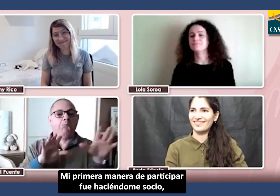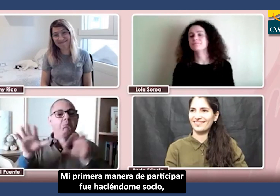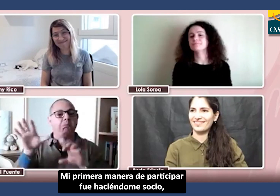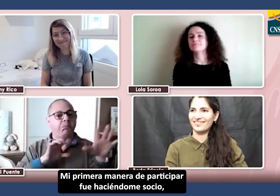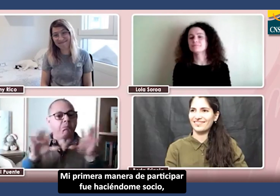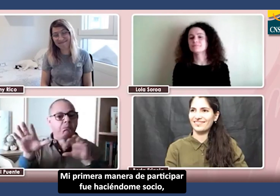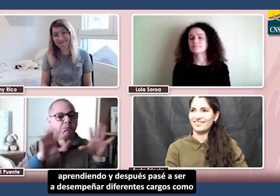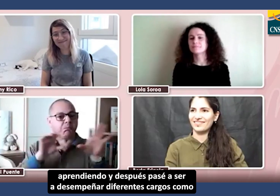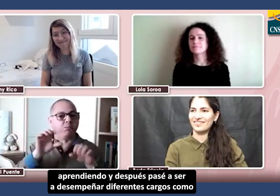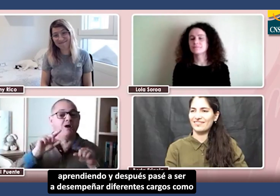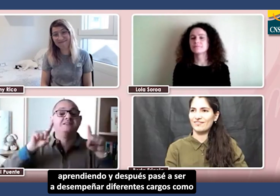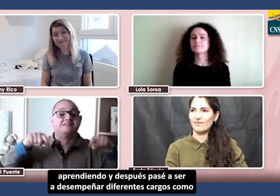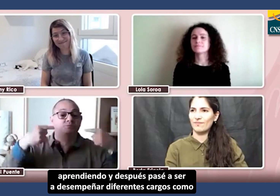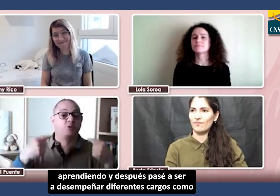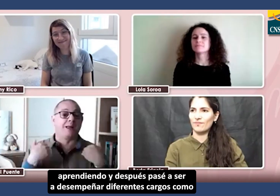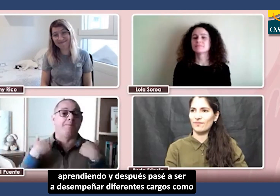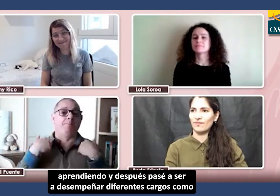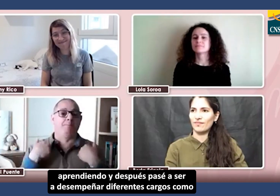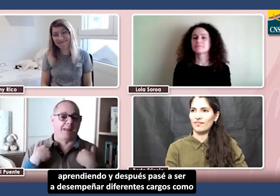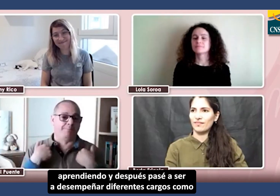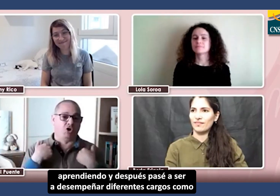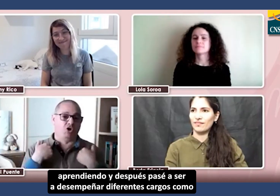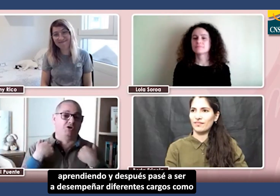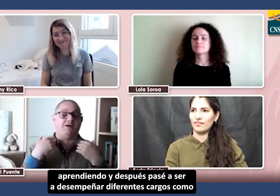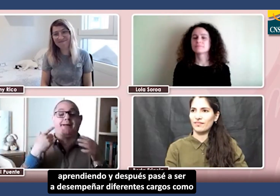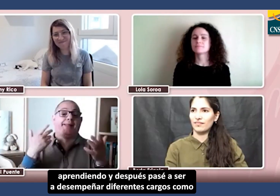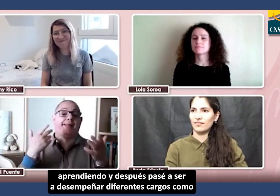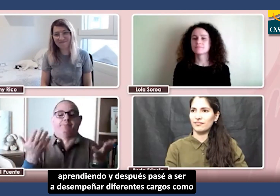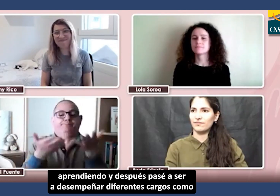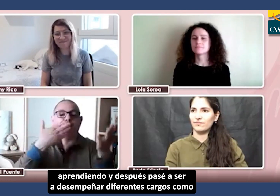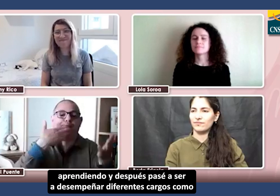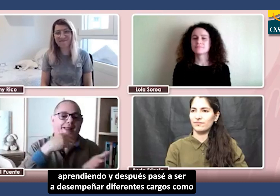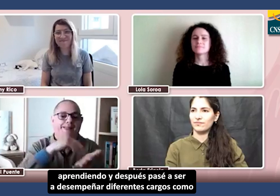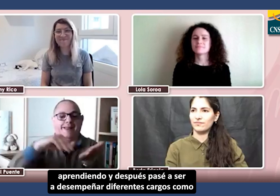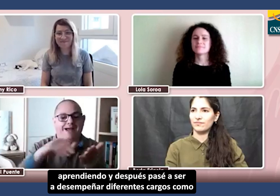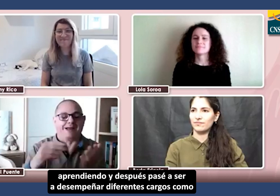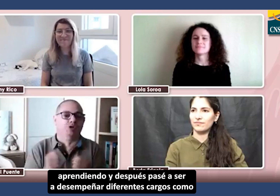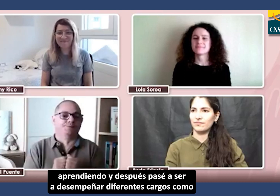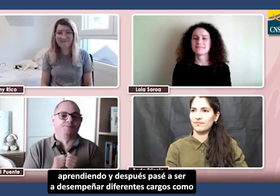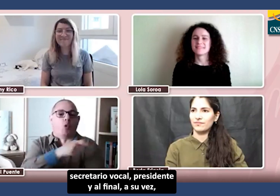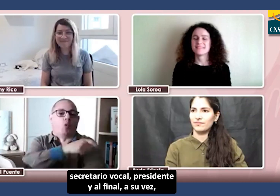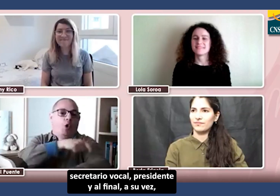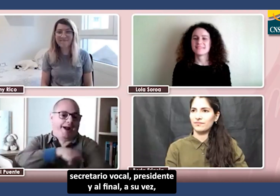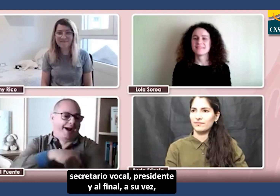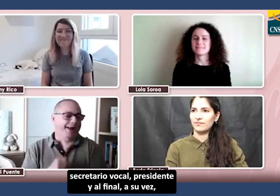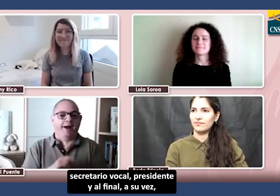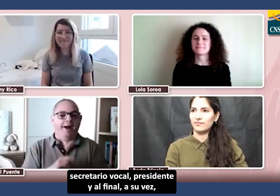aprendiendo y después pasé a desempeñar diferentes cargos como secretario,